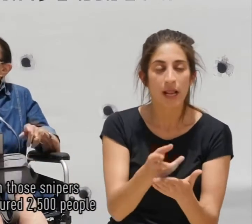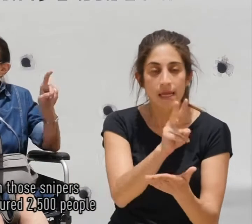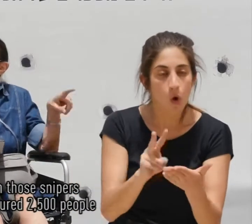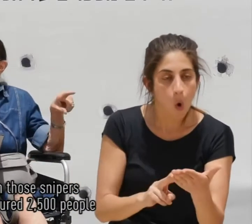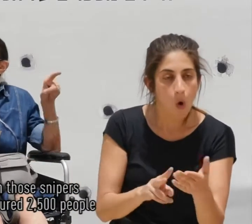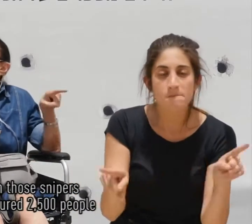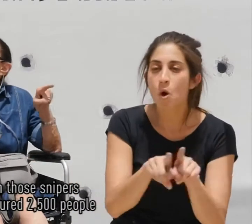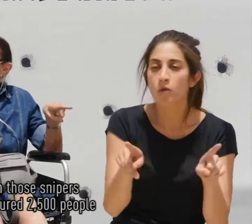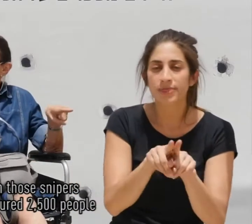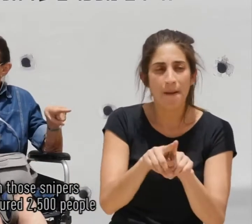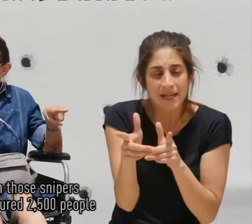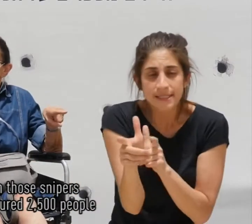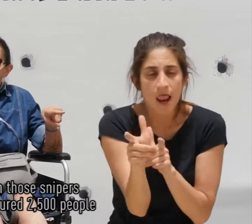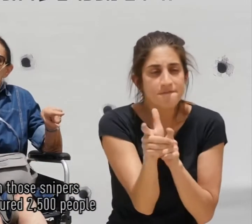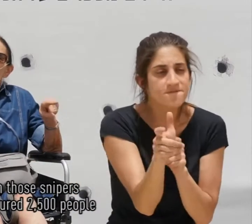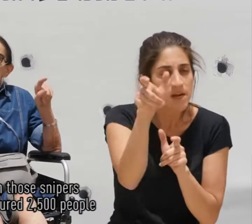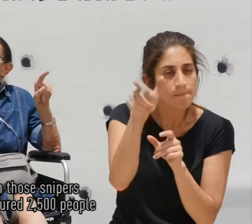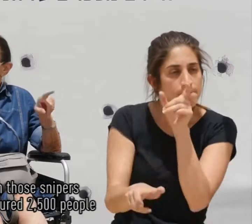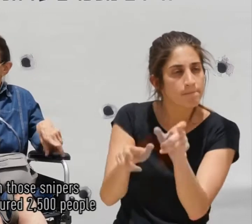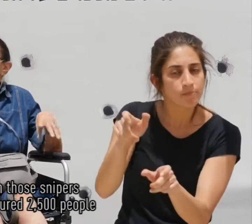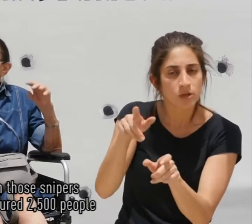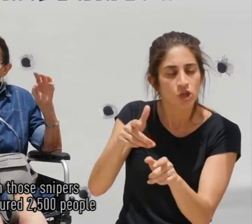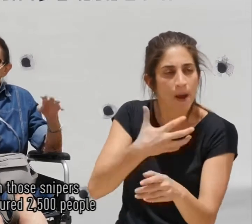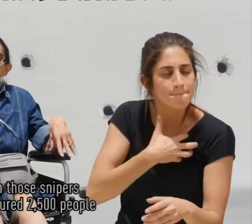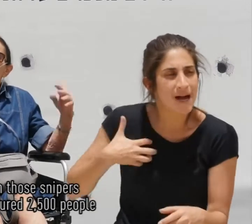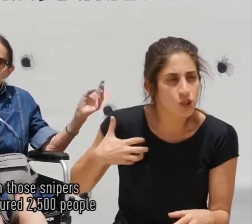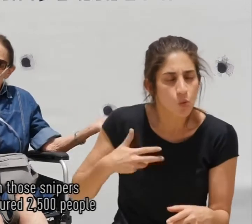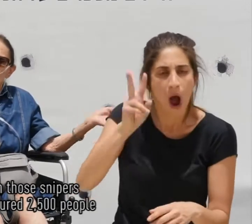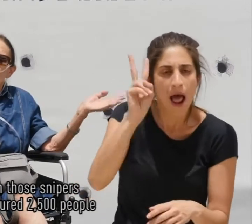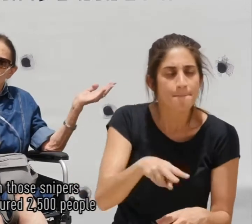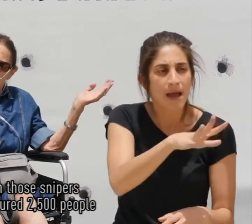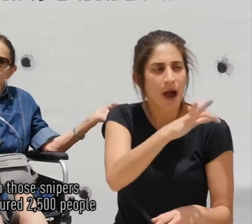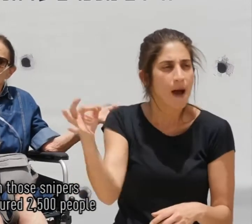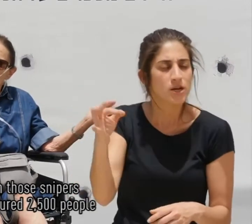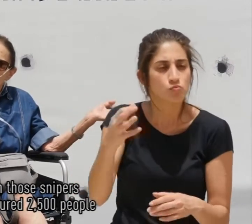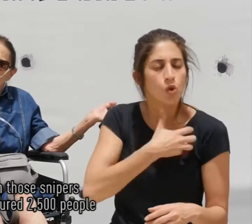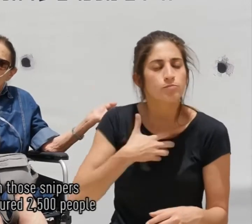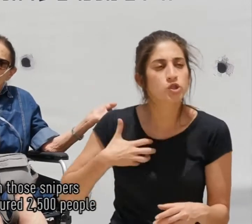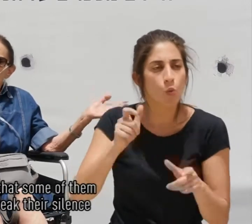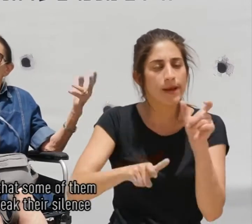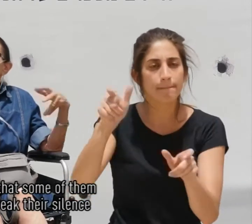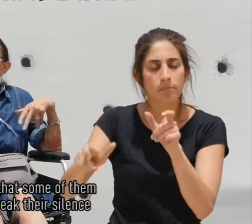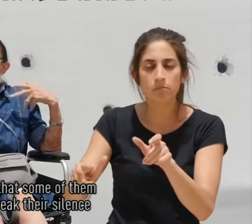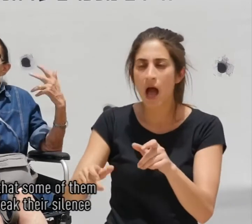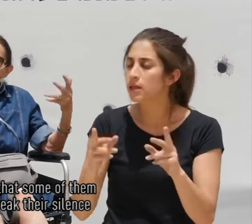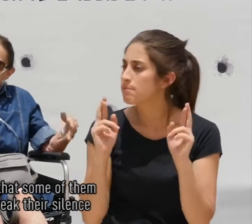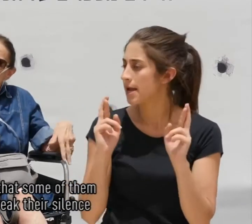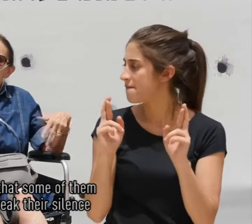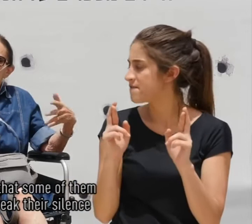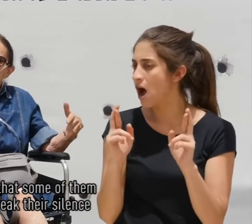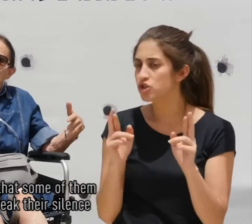מאותם הצלפים שפצעו אלפיים חמש מאות פצועים אני מקווה